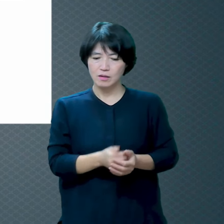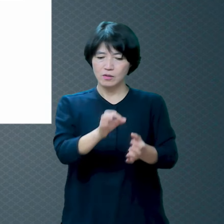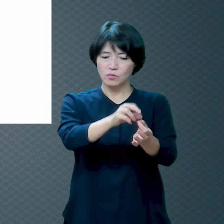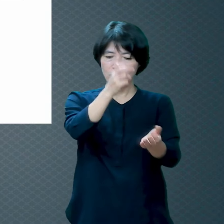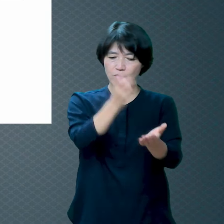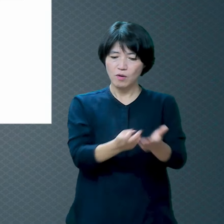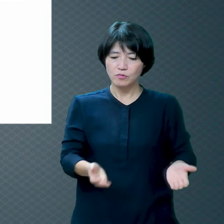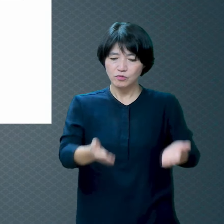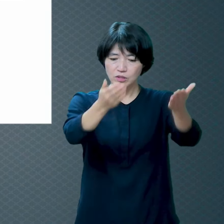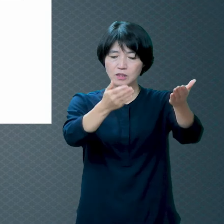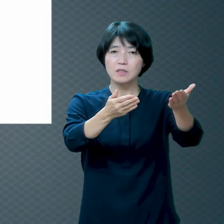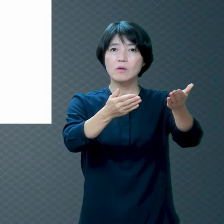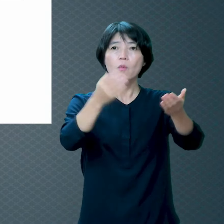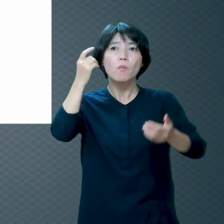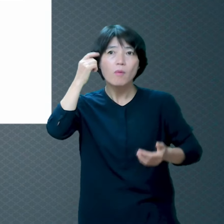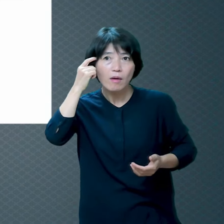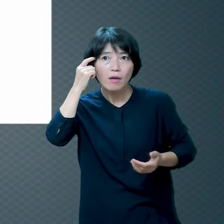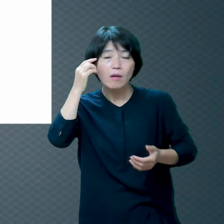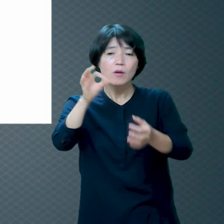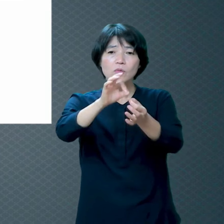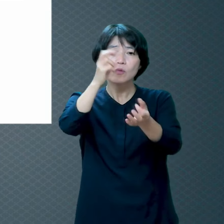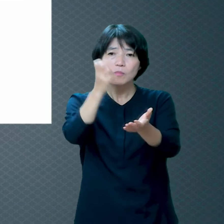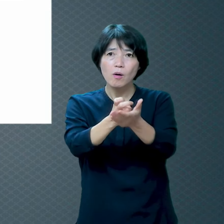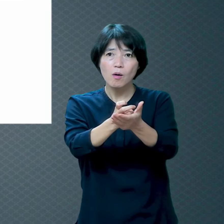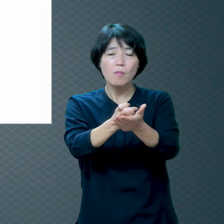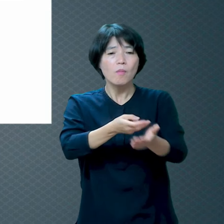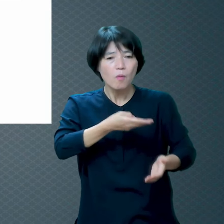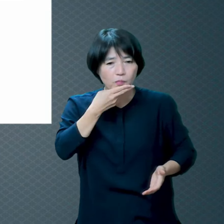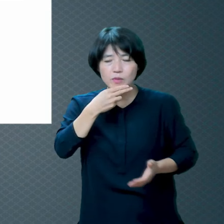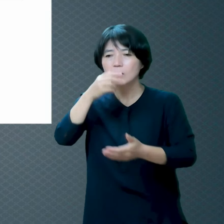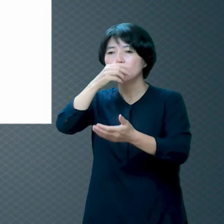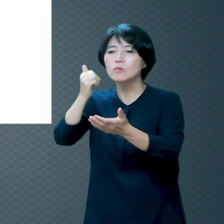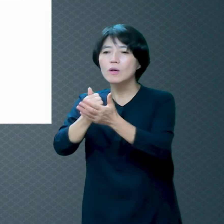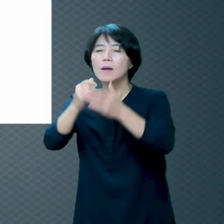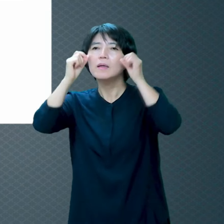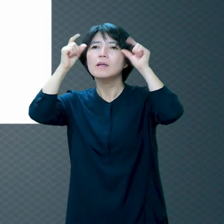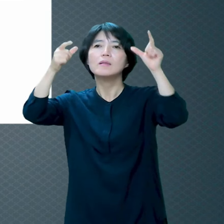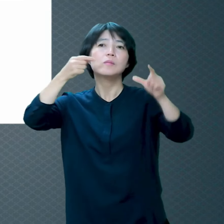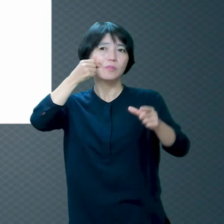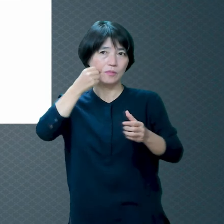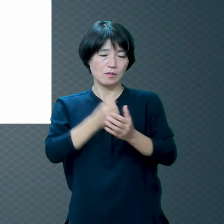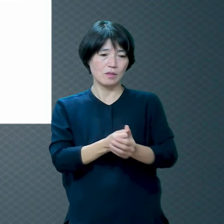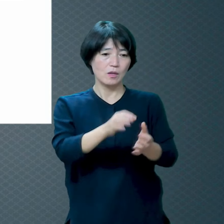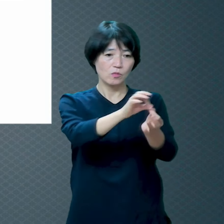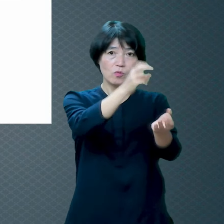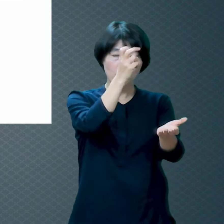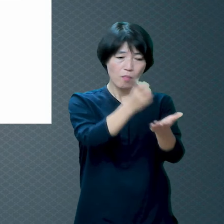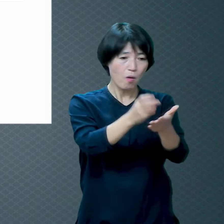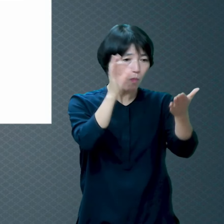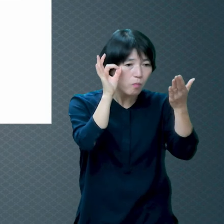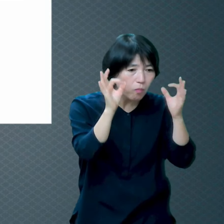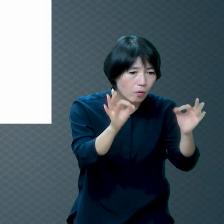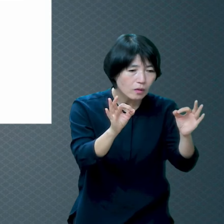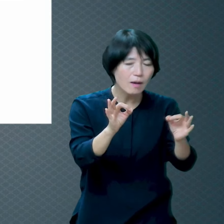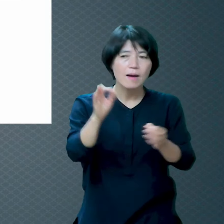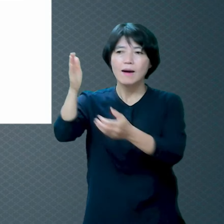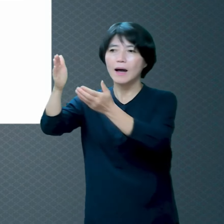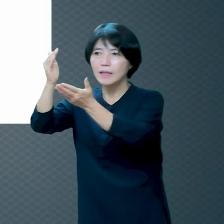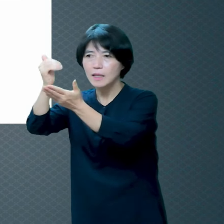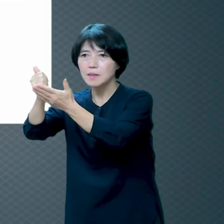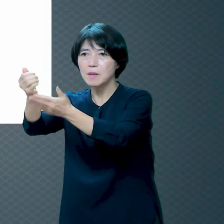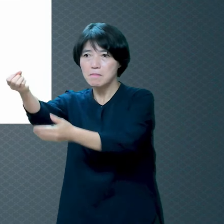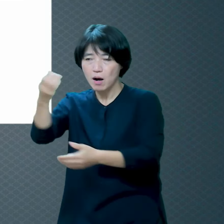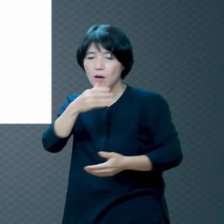말미암지 않고는 내가 죄를 알지 못하였으니 율법을 통해서 하나님이 보시는 죄가 무엇인지를